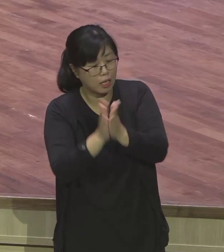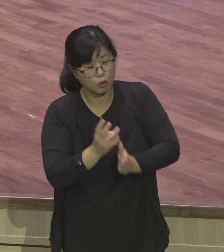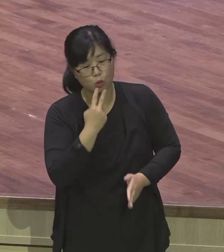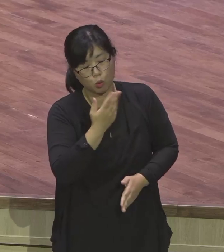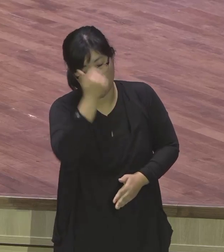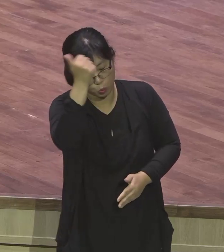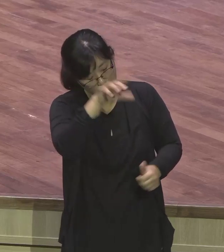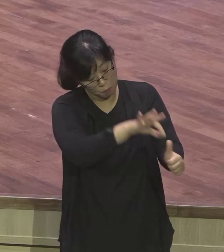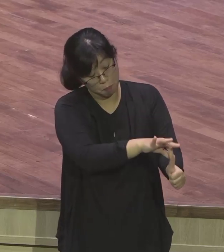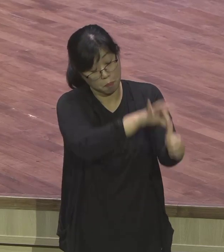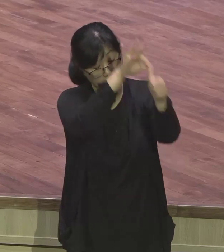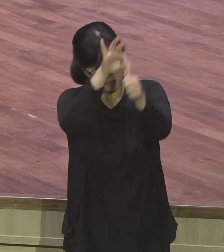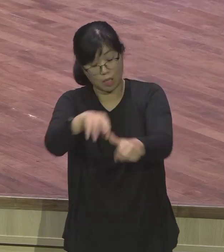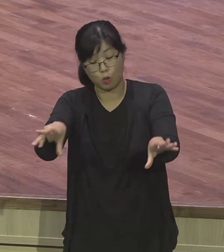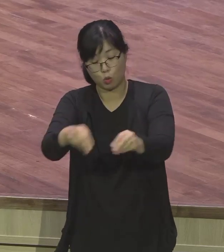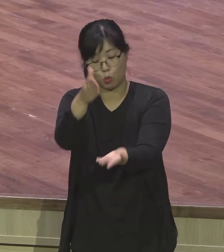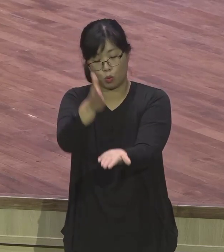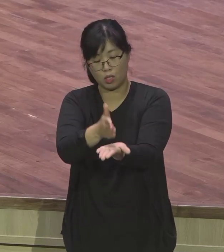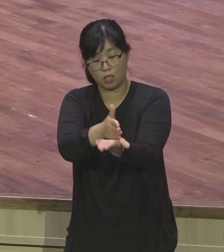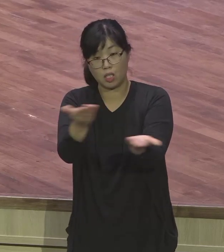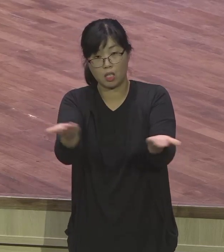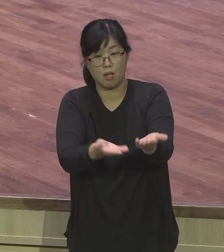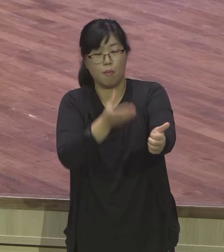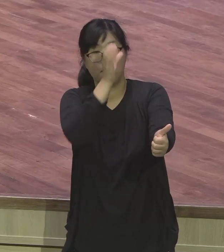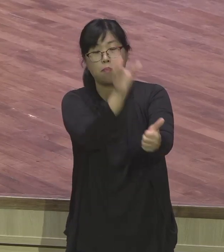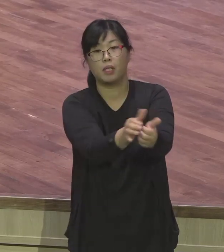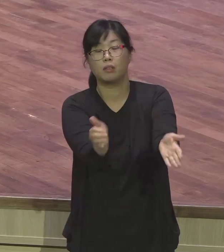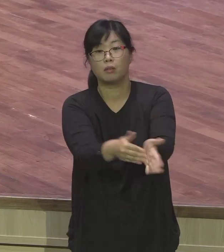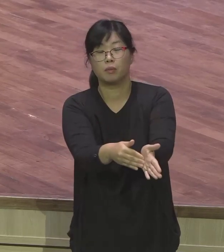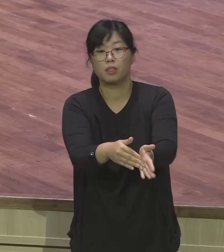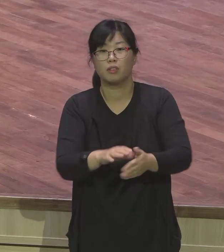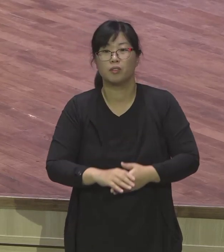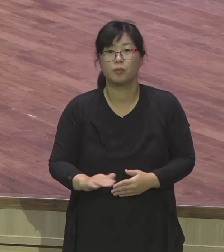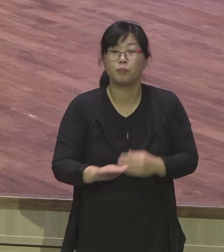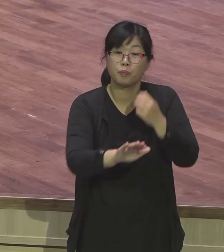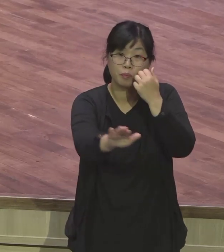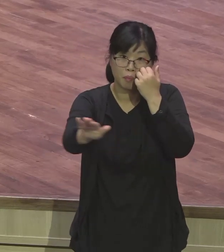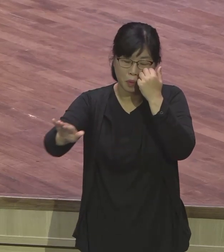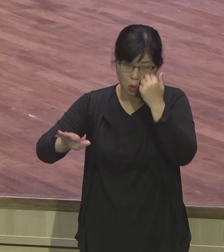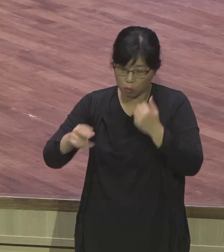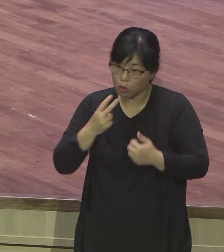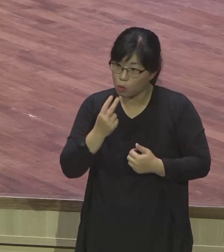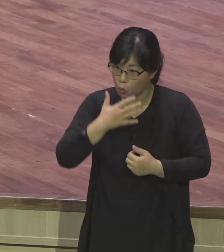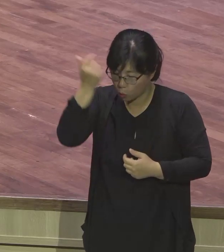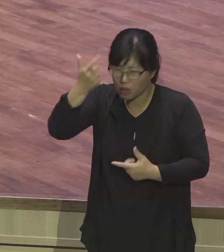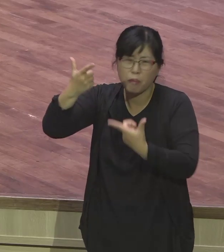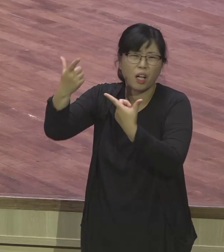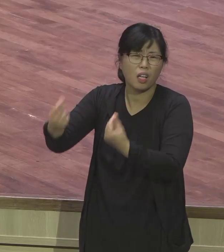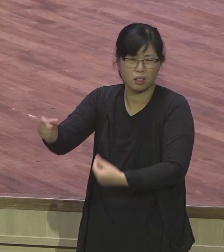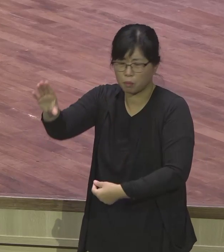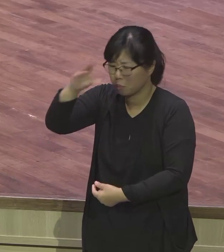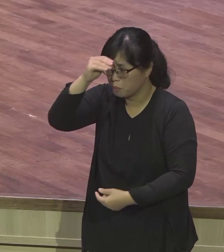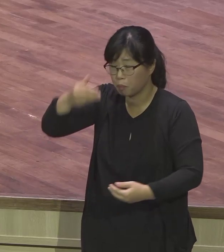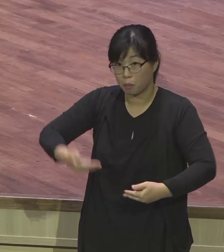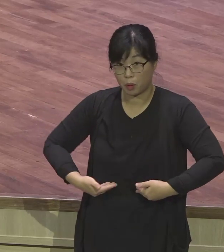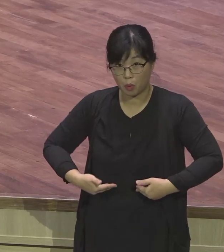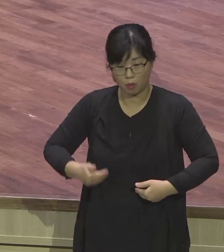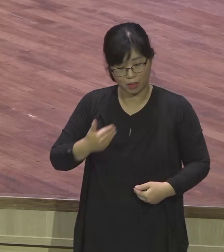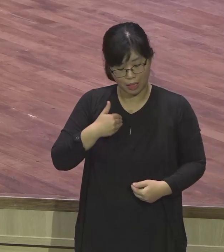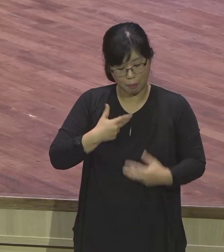전문성을 가지고 정말로 정말 생업현장에서 학교에서 학업에서 친구들에게서